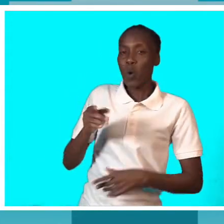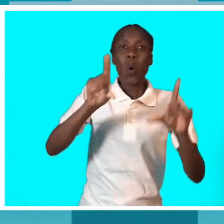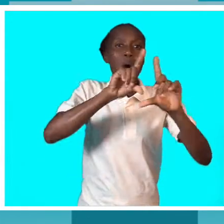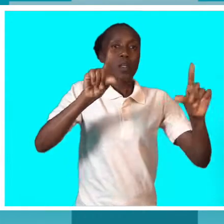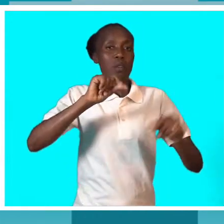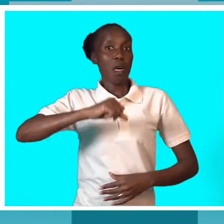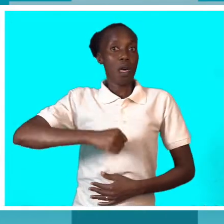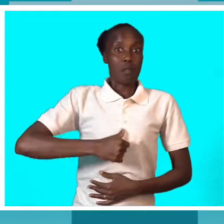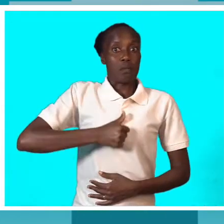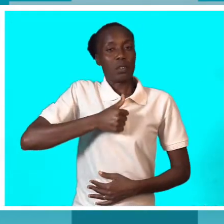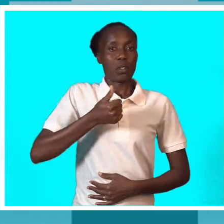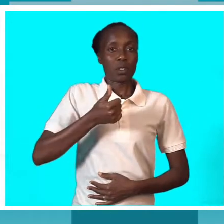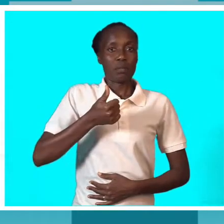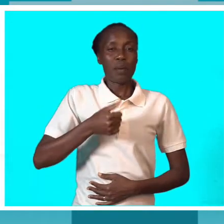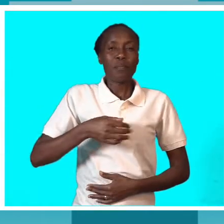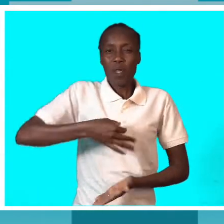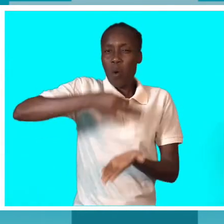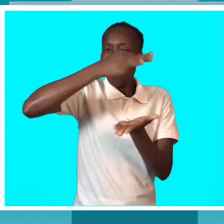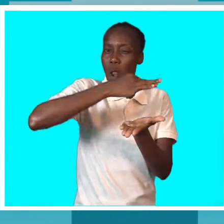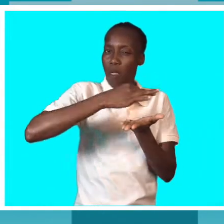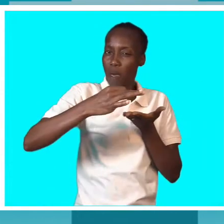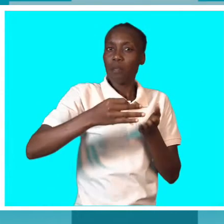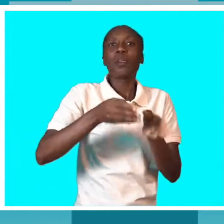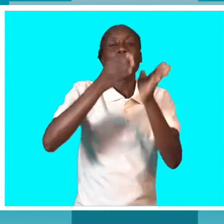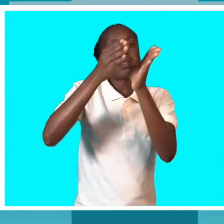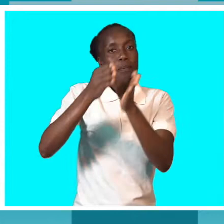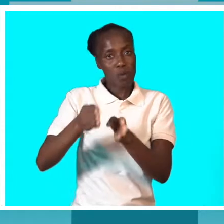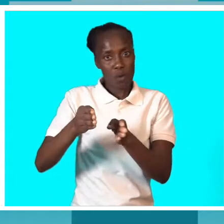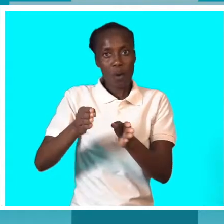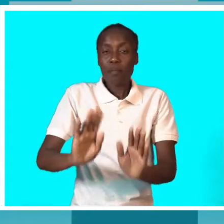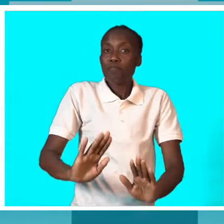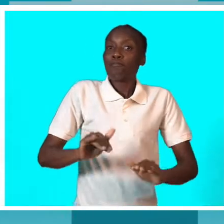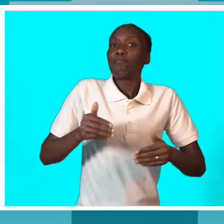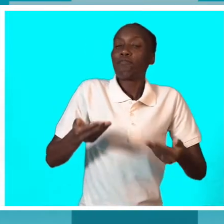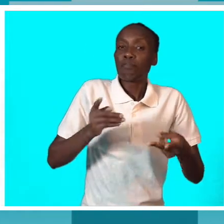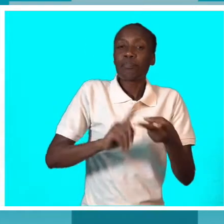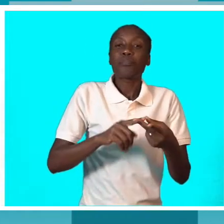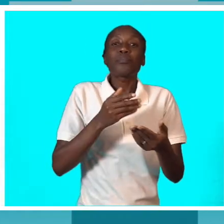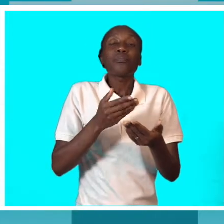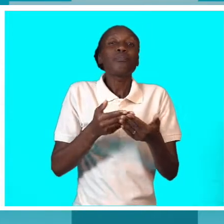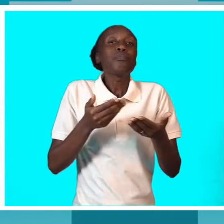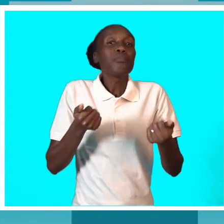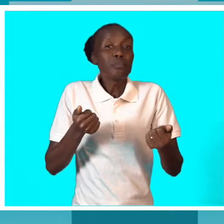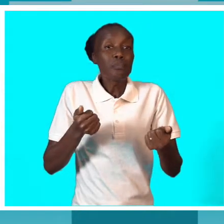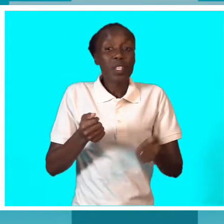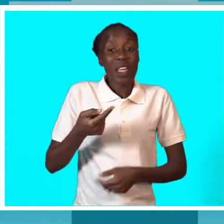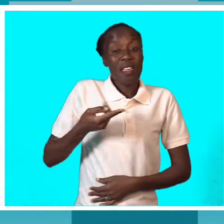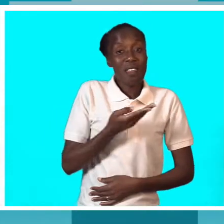qualidade do indivíduo. Sobretudo quando este indivíduo está no nível